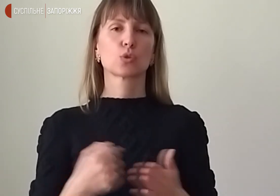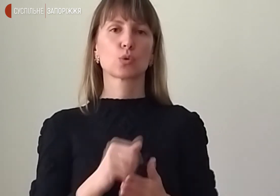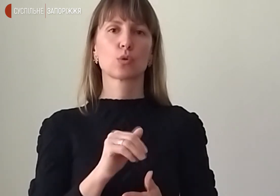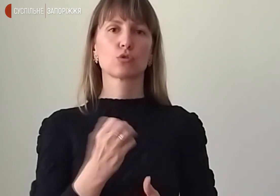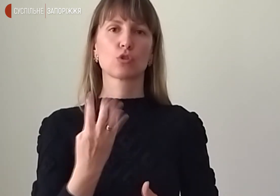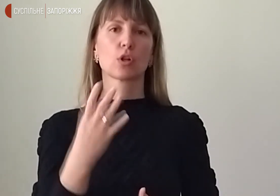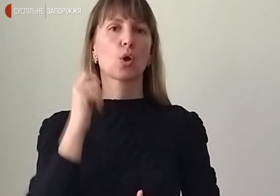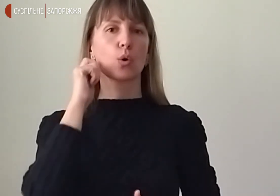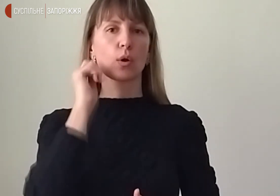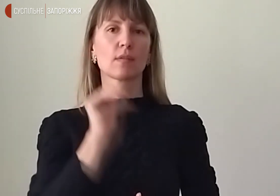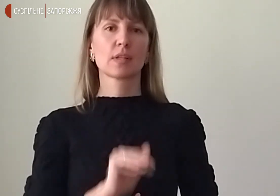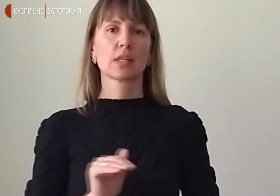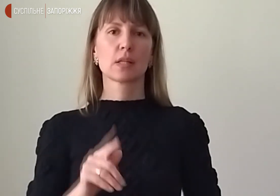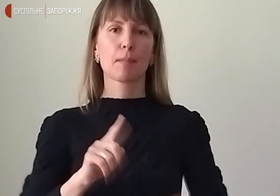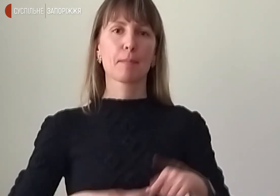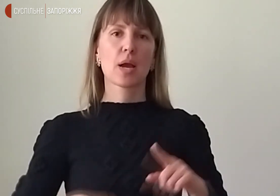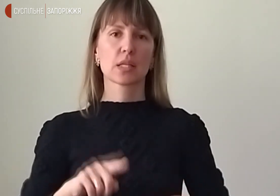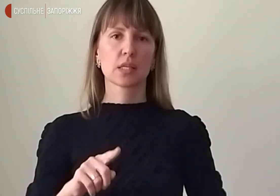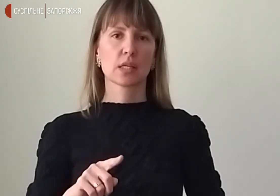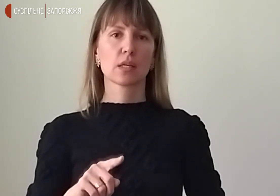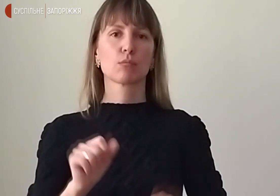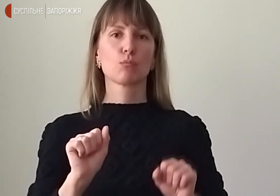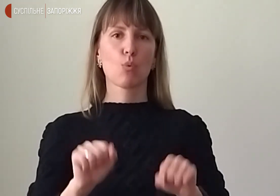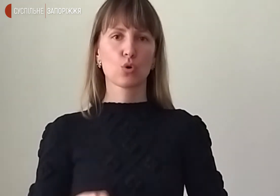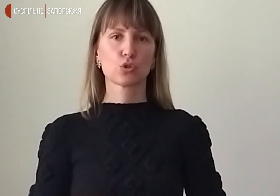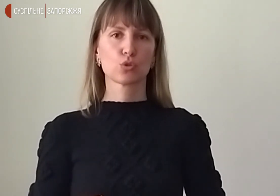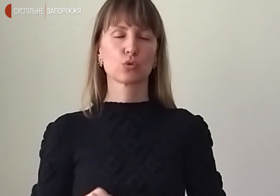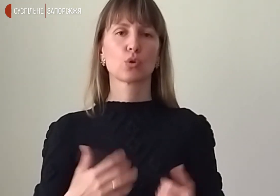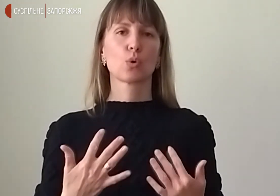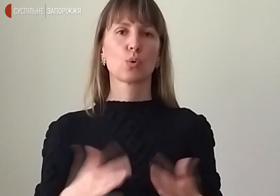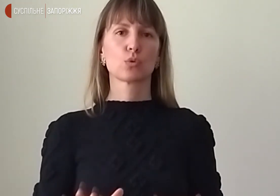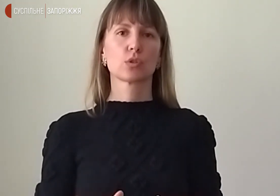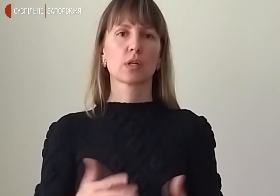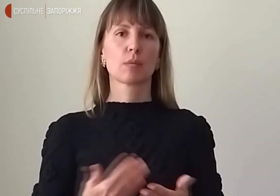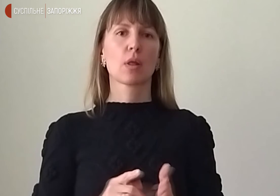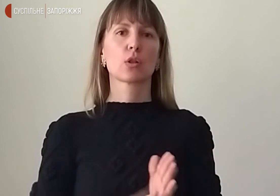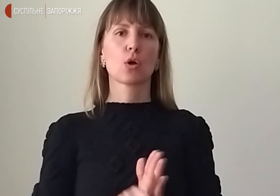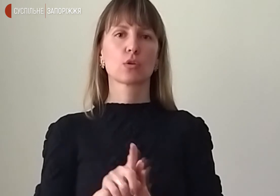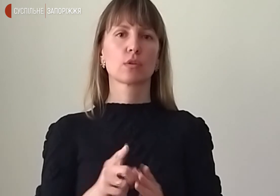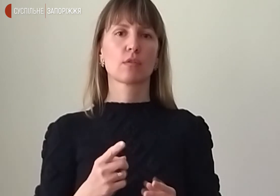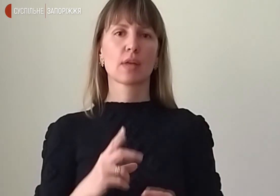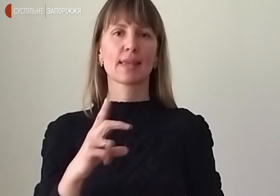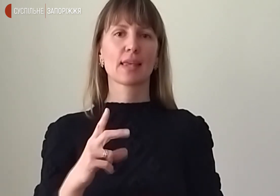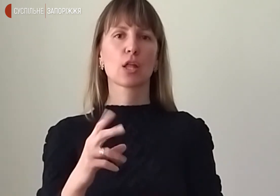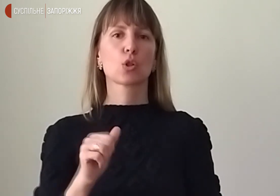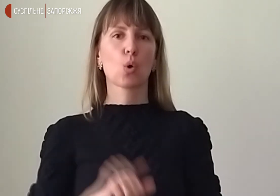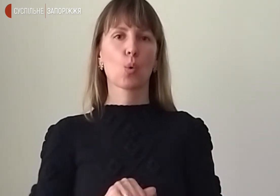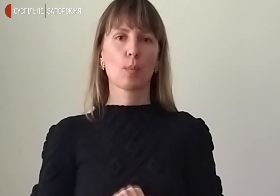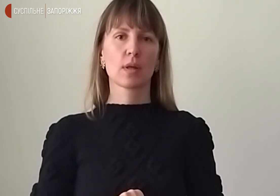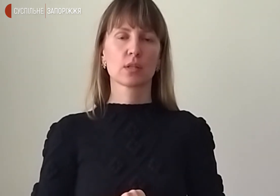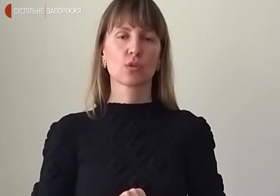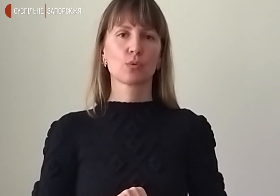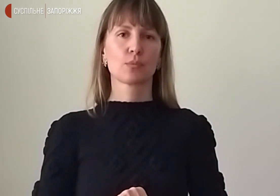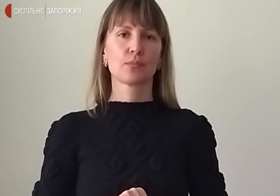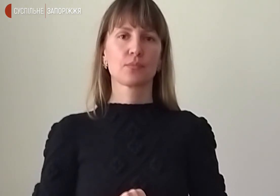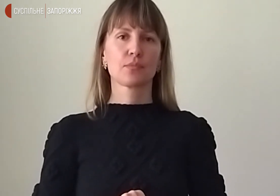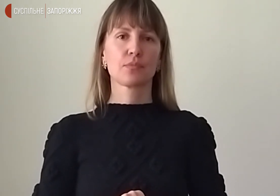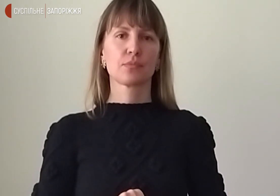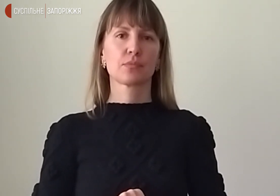років, то батьки можуть вже на основі в тому числі і є документу додавати